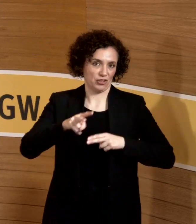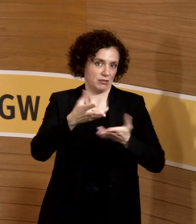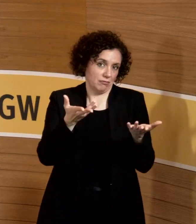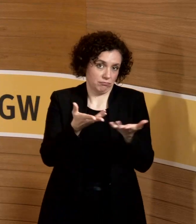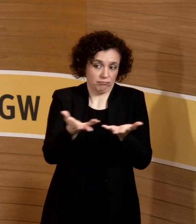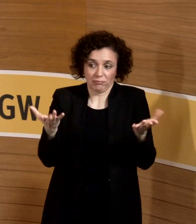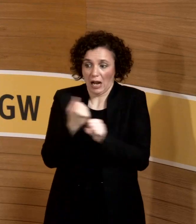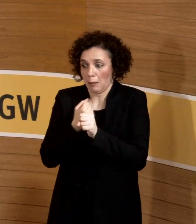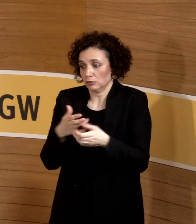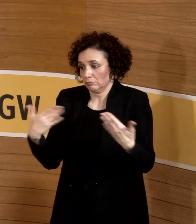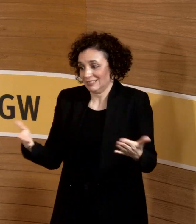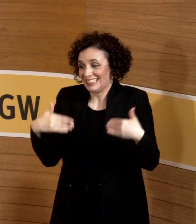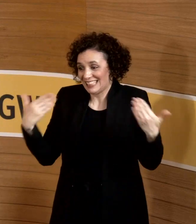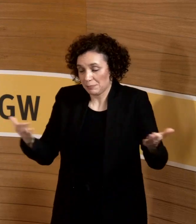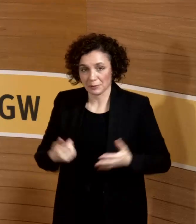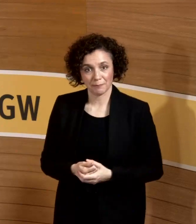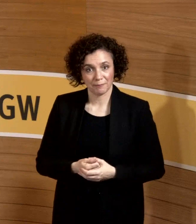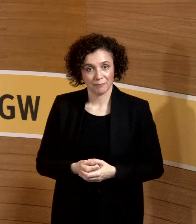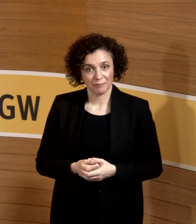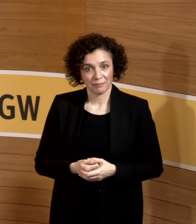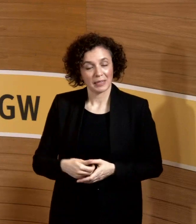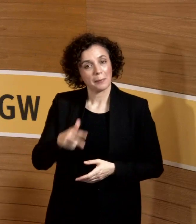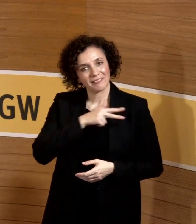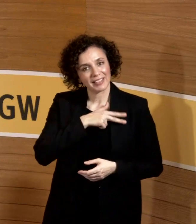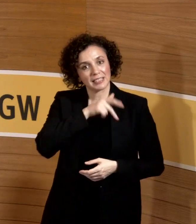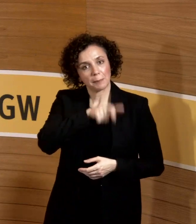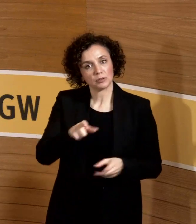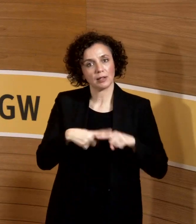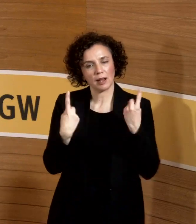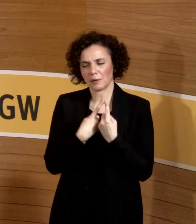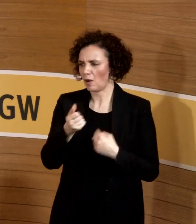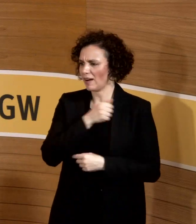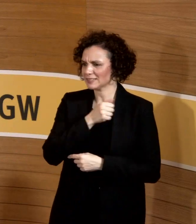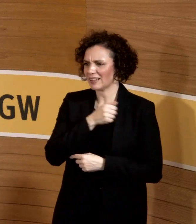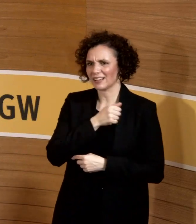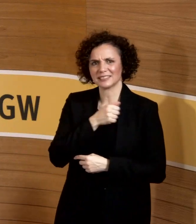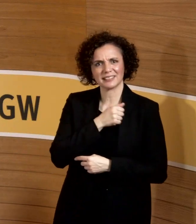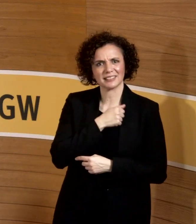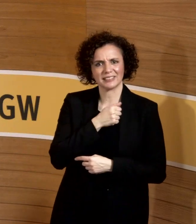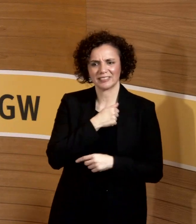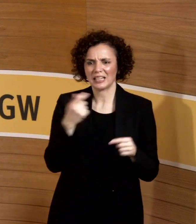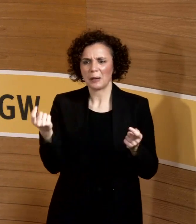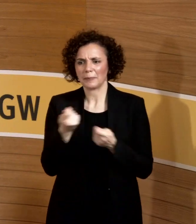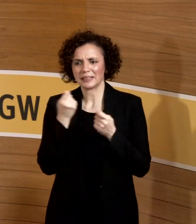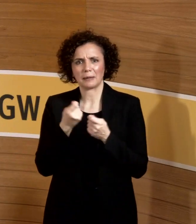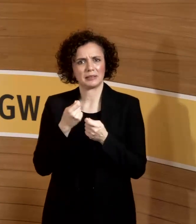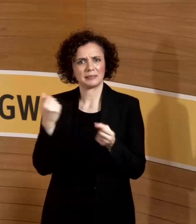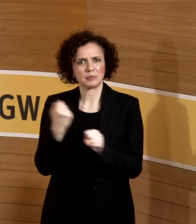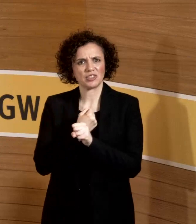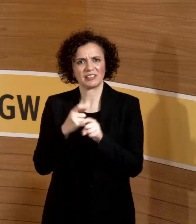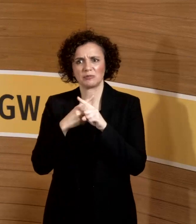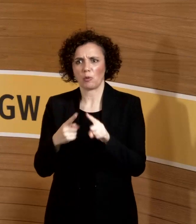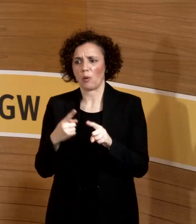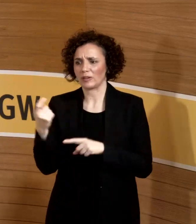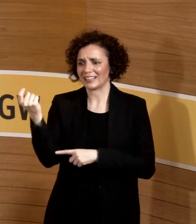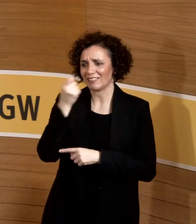Personalabteilung hatte wirklich Angst vor den betrieblichen Beschäftigungsverboten. Die hatten immer das Gefühl, gleich kommt die Gewerbeaufsicht und beschwert sich. Da musste ich